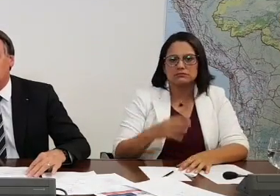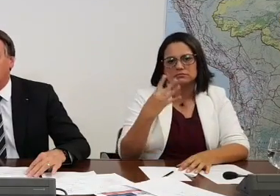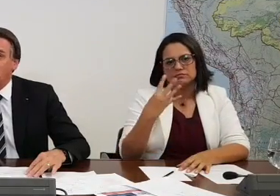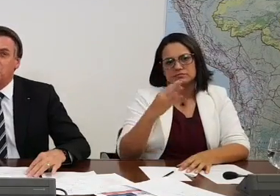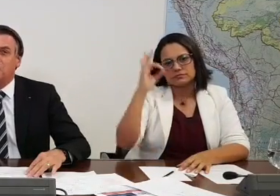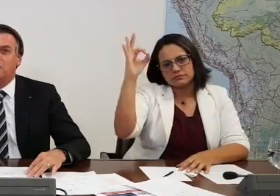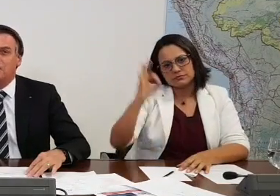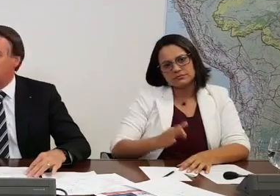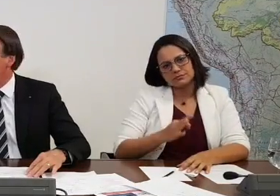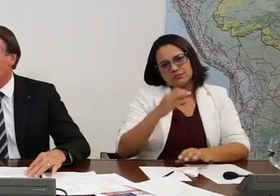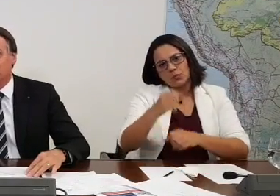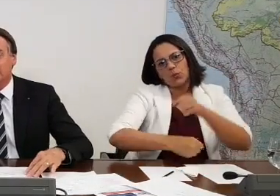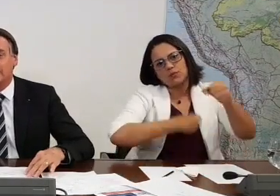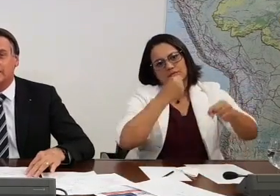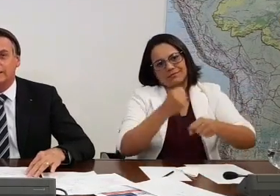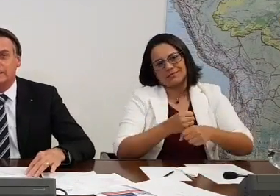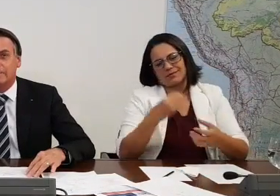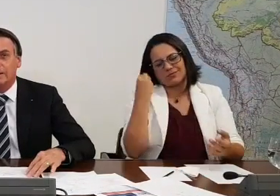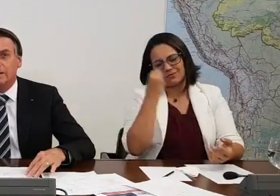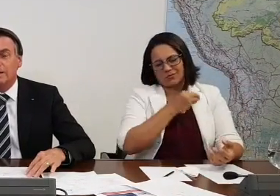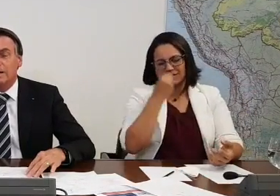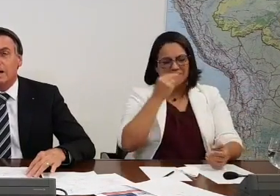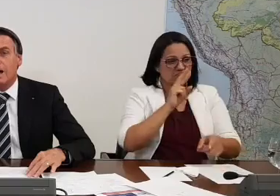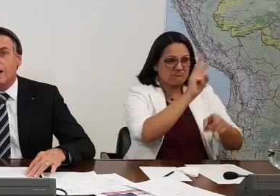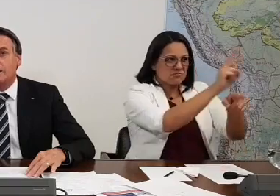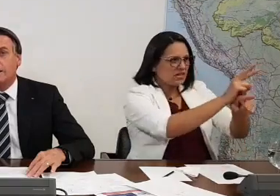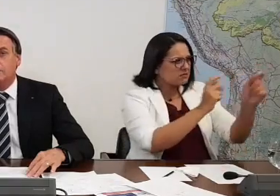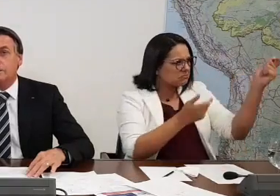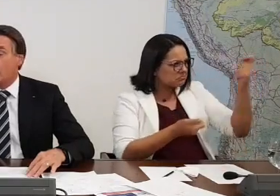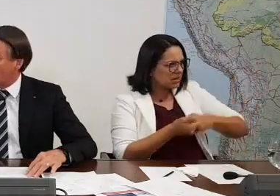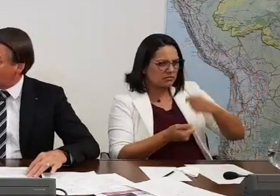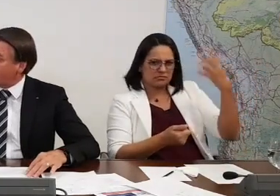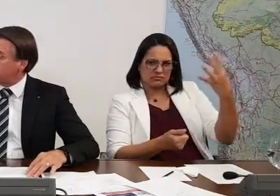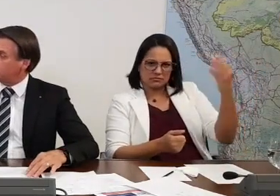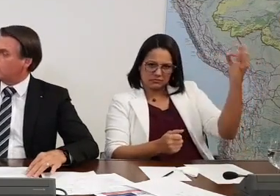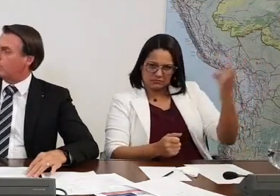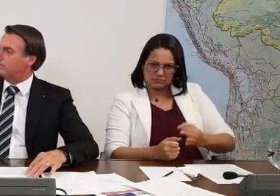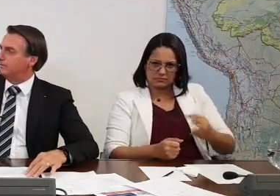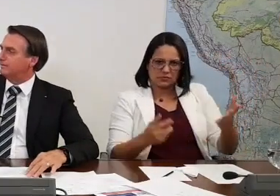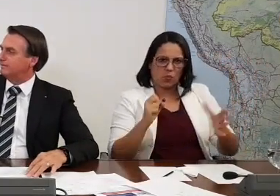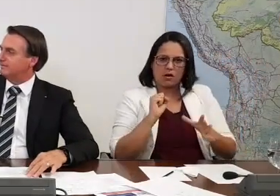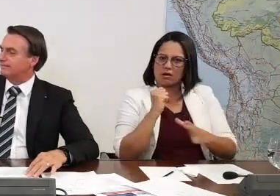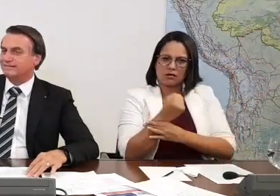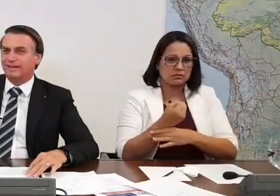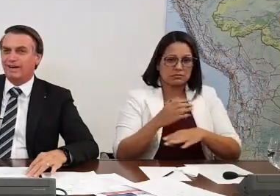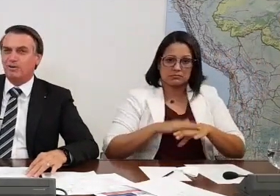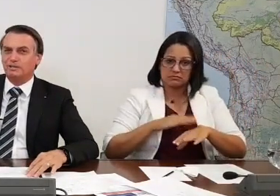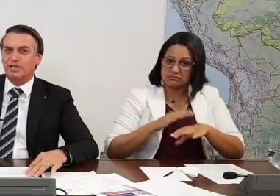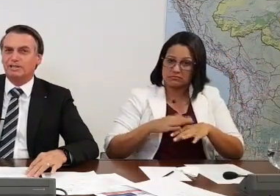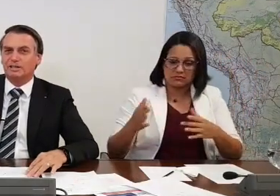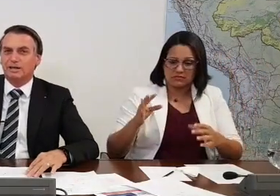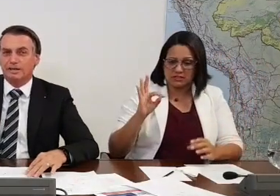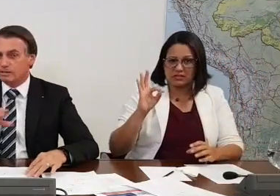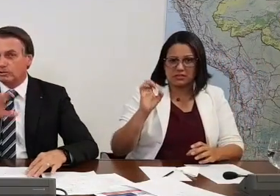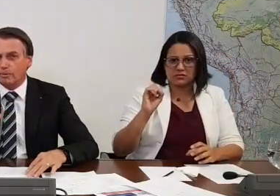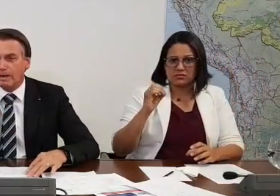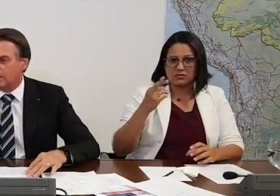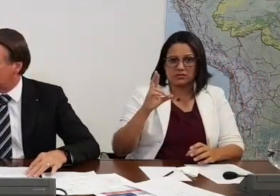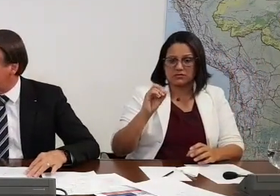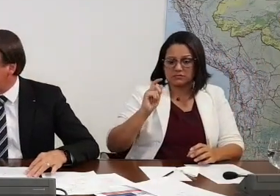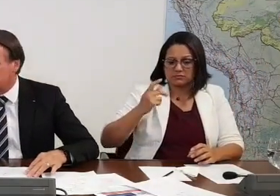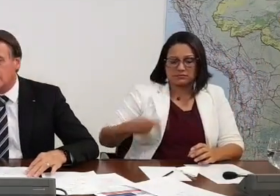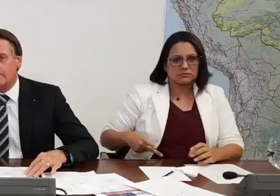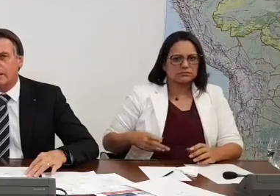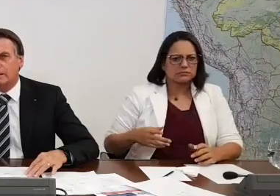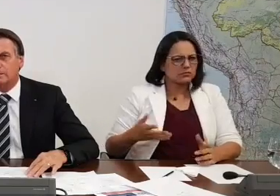% ao ano. Quem é não quer uma molezinha dessa daí? A garantia é o próprio tesouro. Ou seja, eles não estão